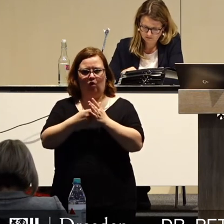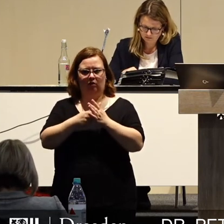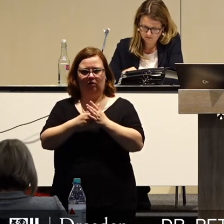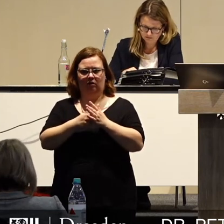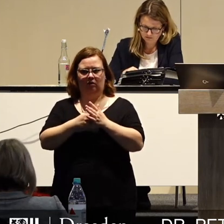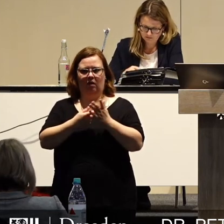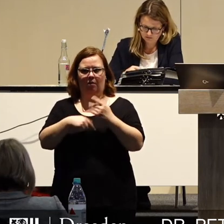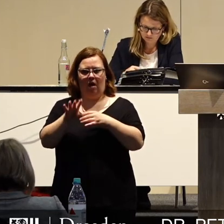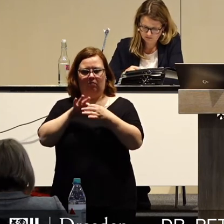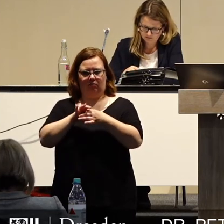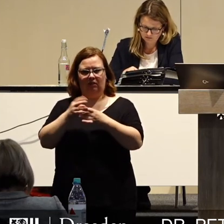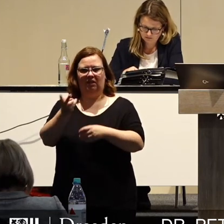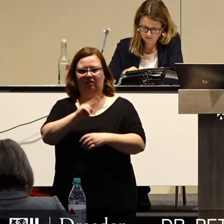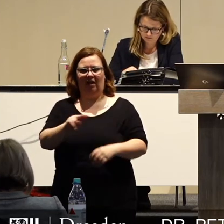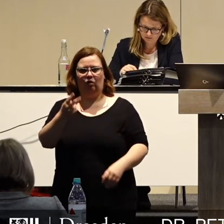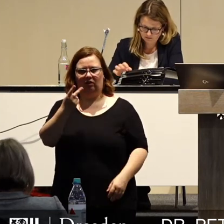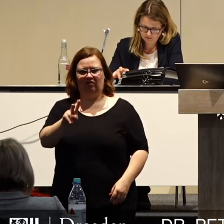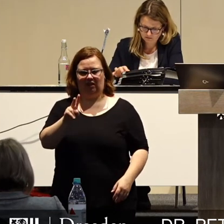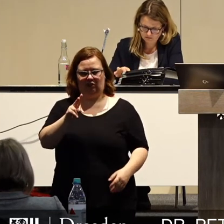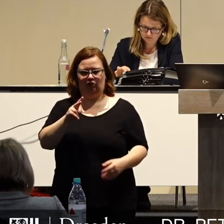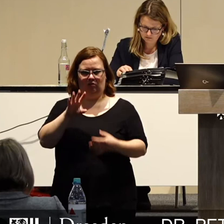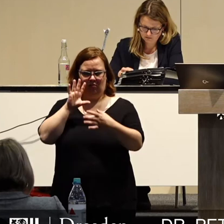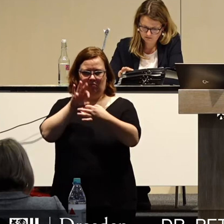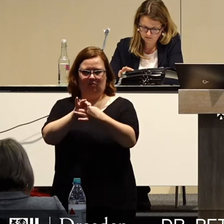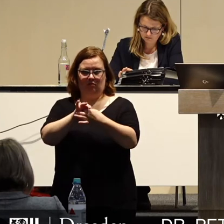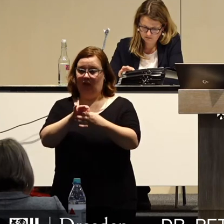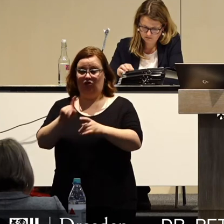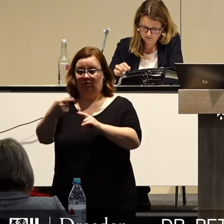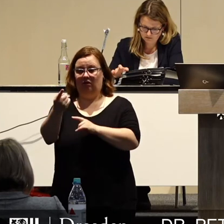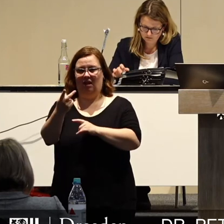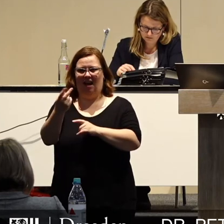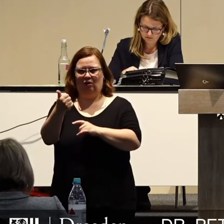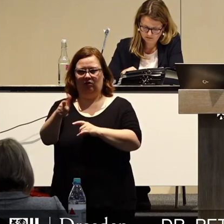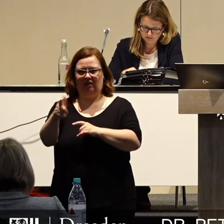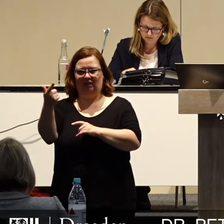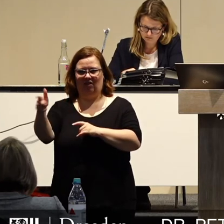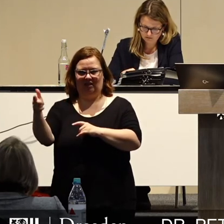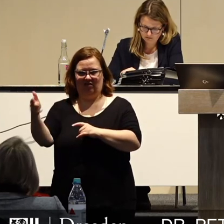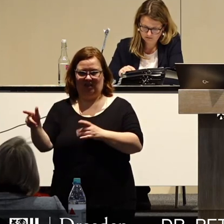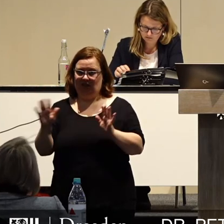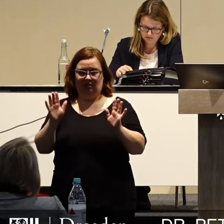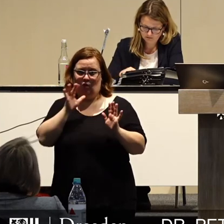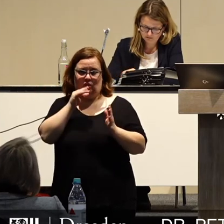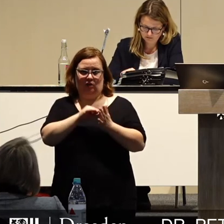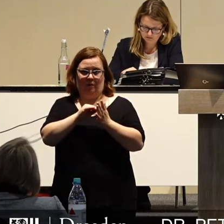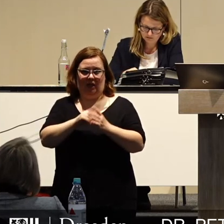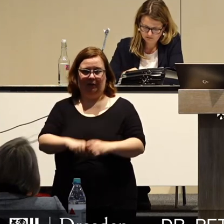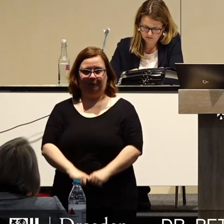ausschließlich auf das Jahr 2020 bezogen. Das muss man in dieser Deutlichkeit sehen.